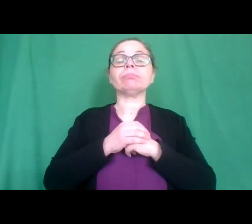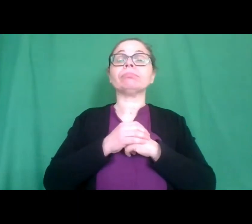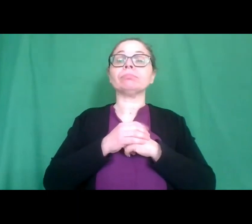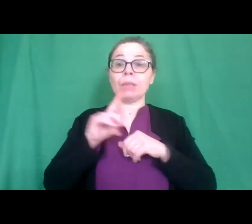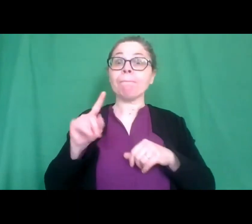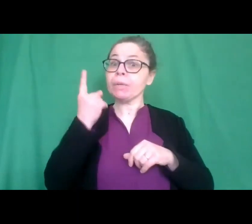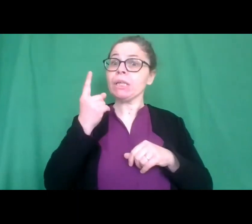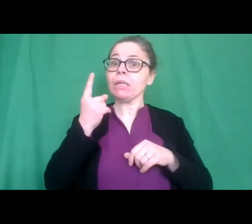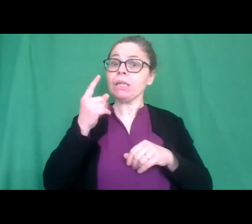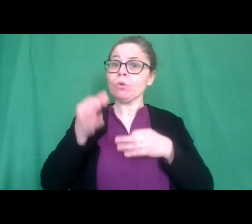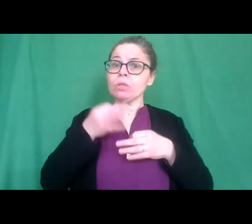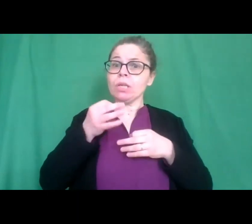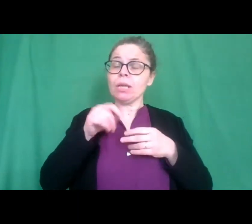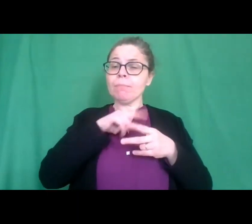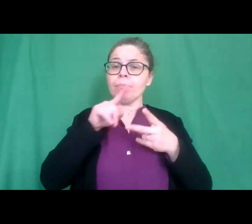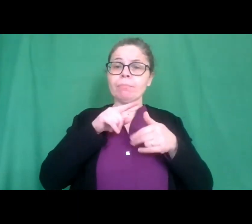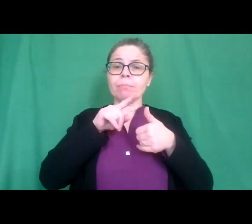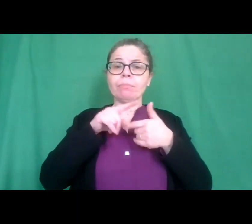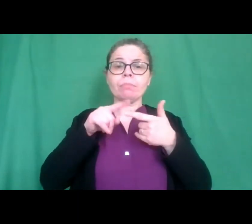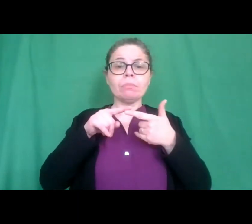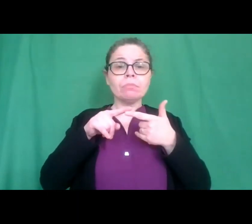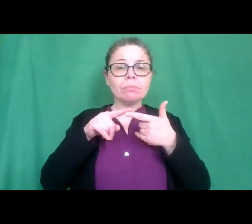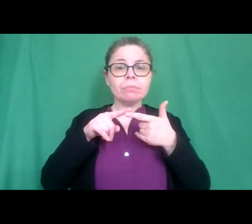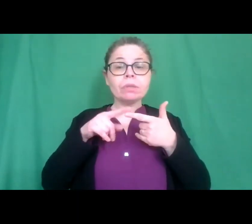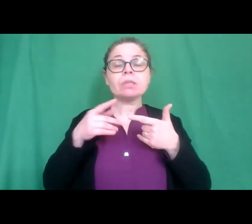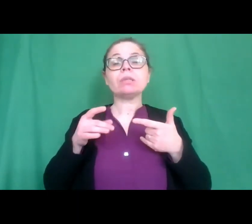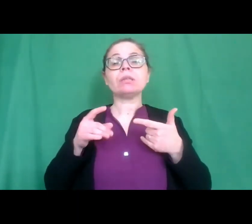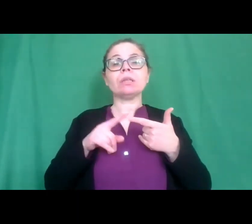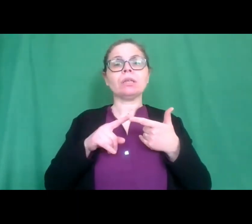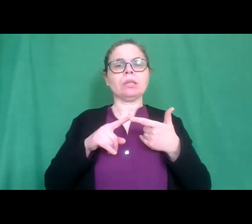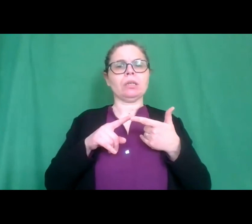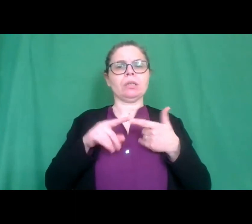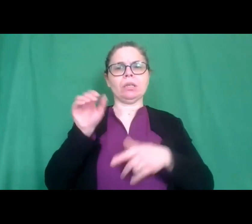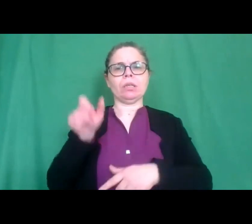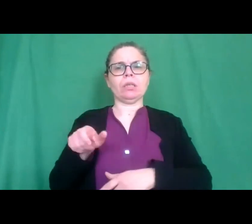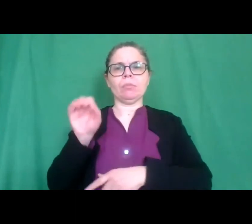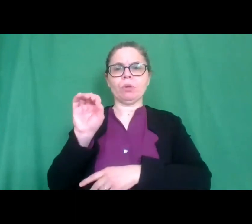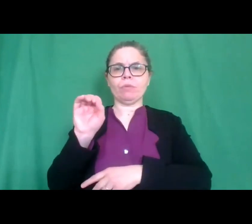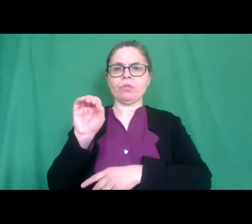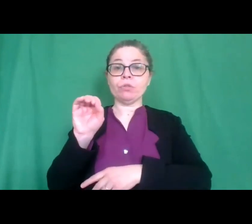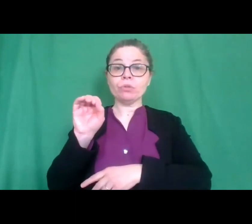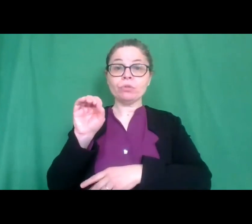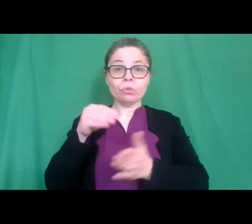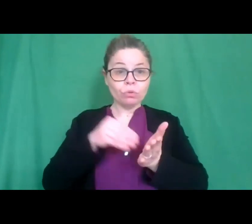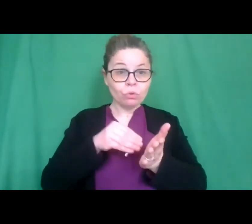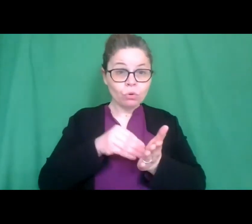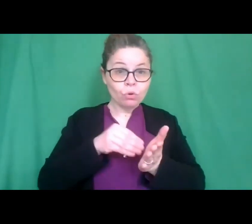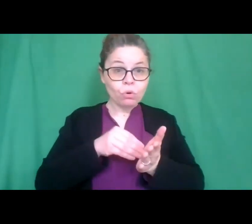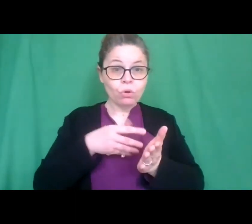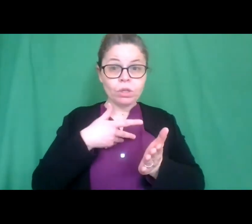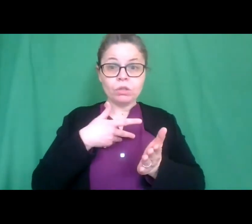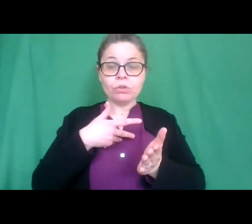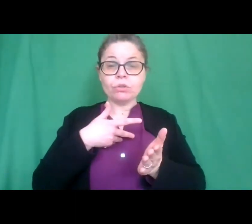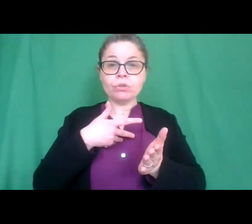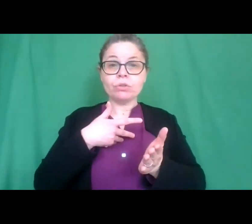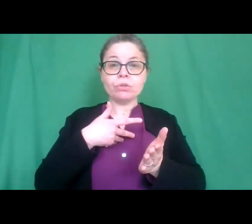premio se il professor Oteri si fa sentire ci colleghi io sono qui sono qui però purtroppo non sono a